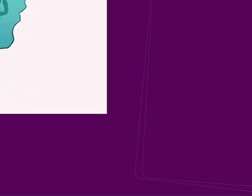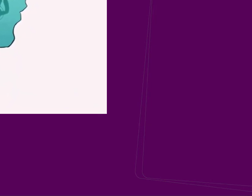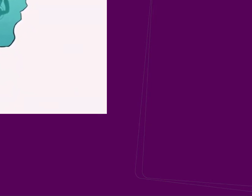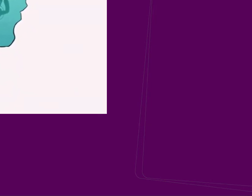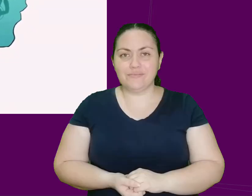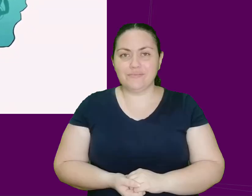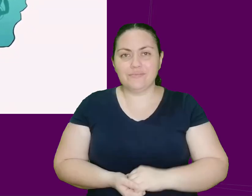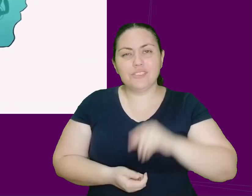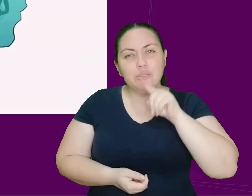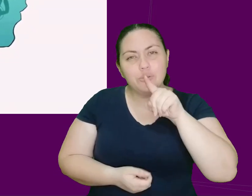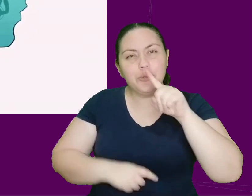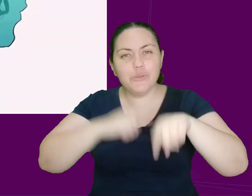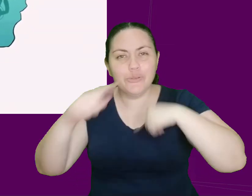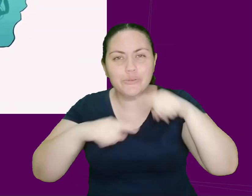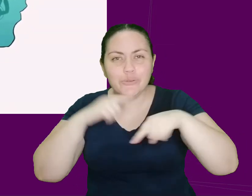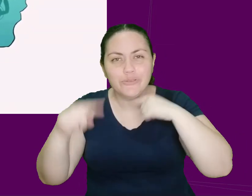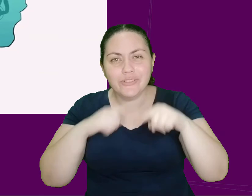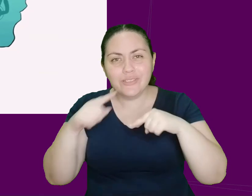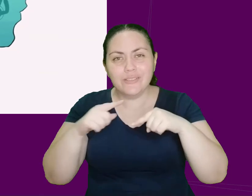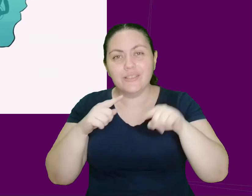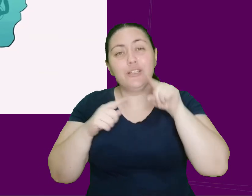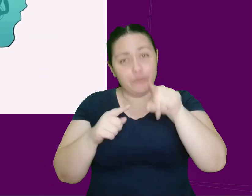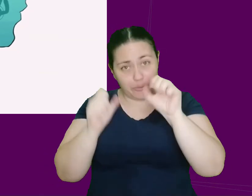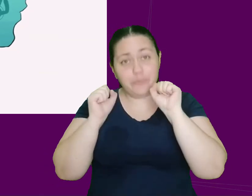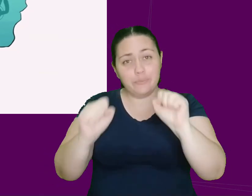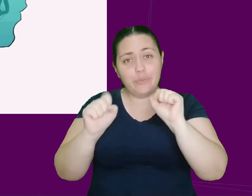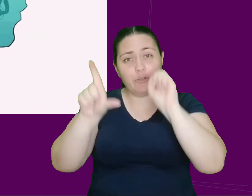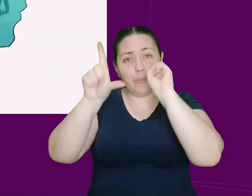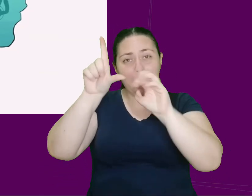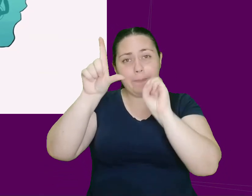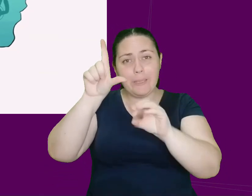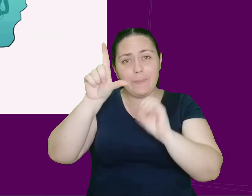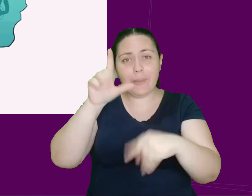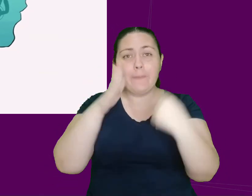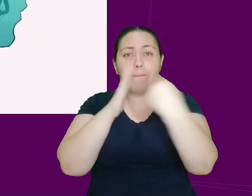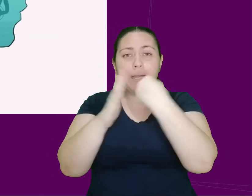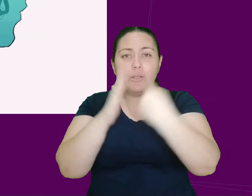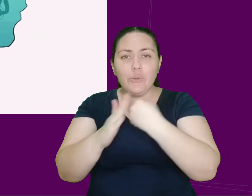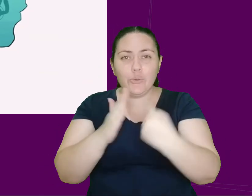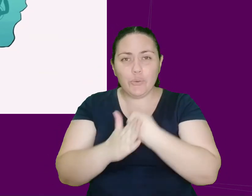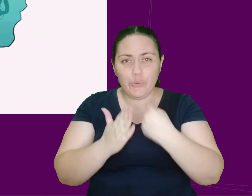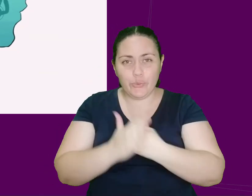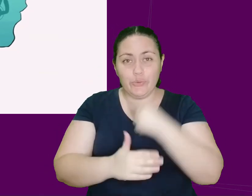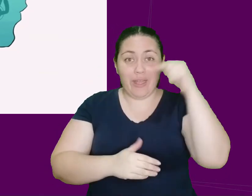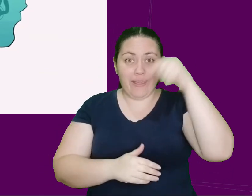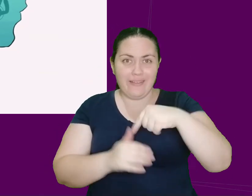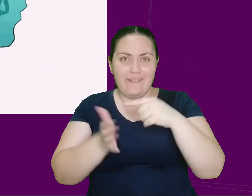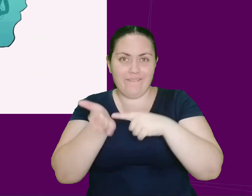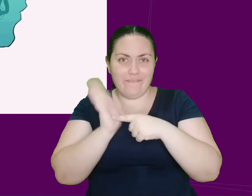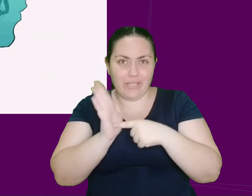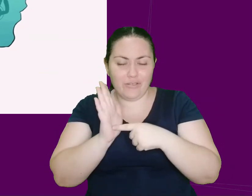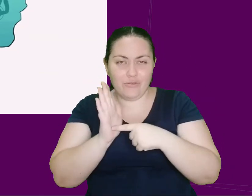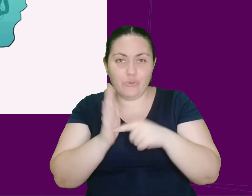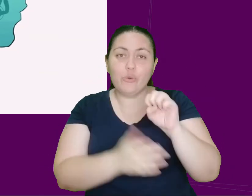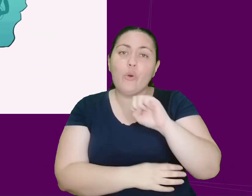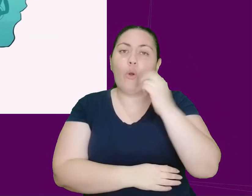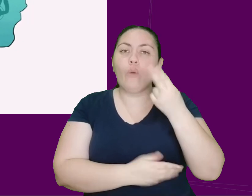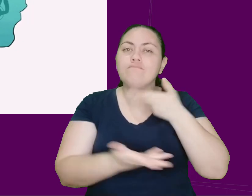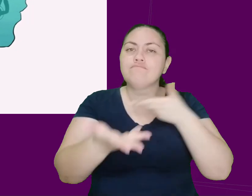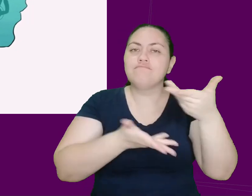Ficou com alguma dúvida? Você pode deixar suas perguntas aqui nos comentários deste vídeo ou interagir